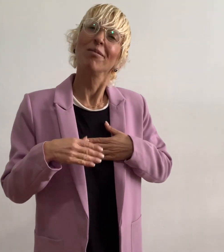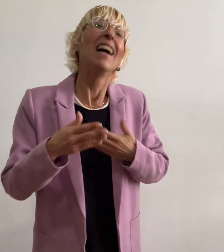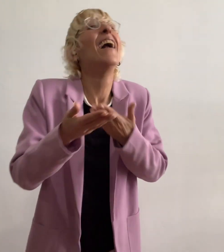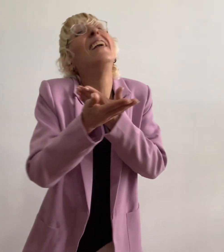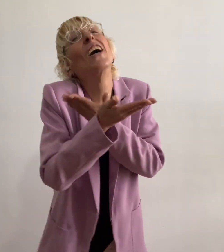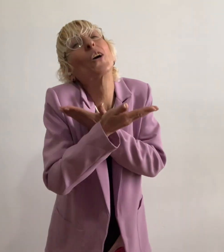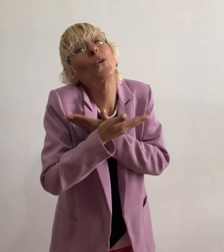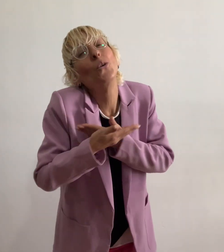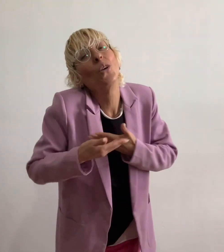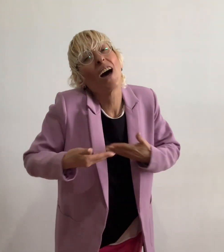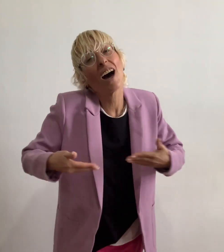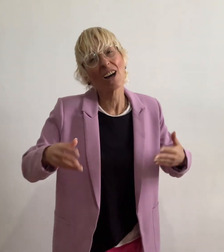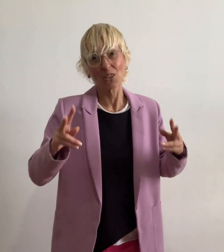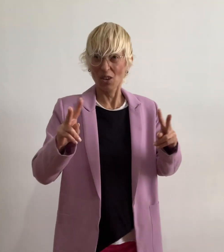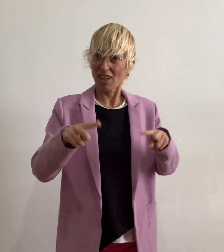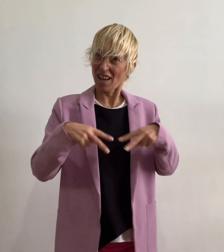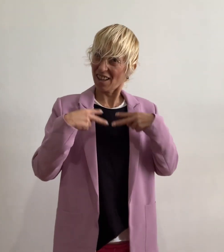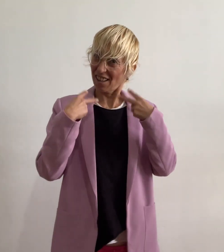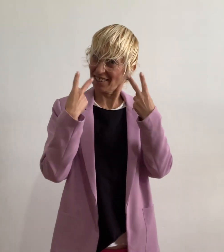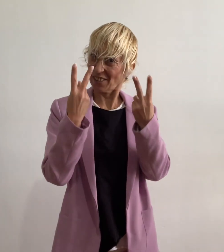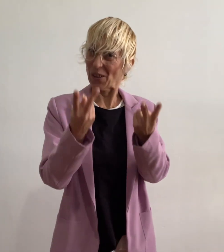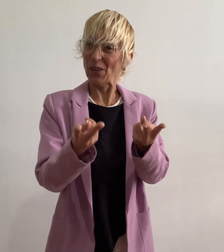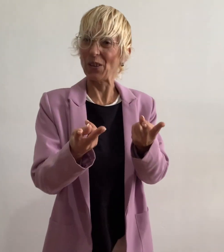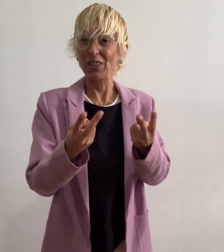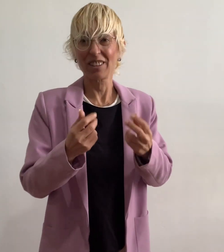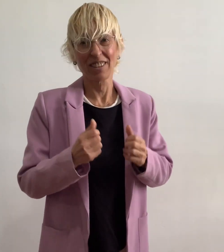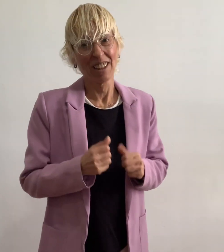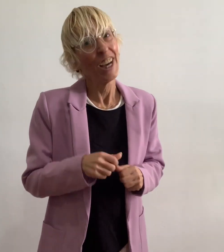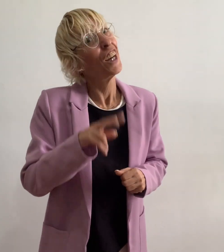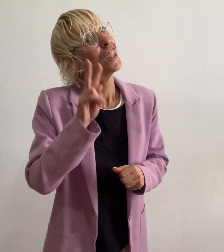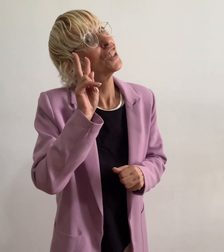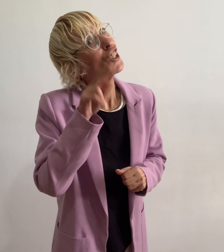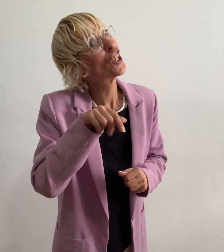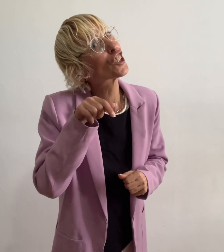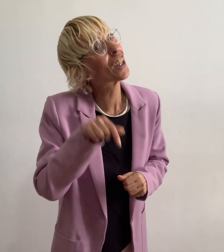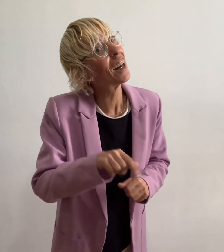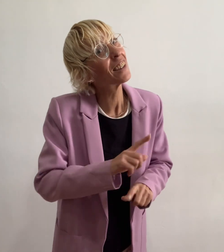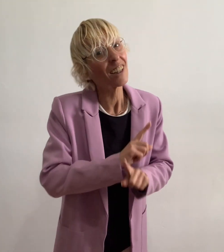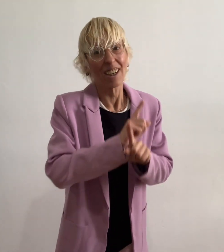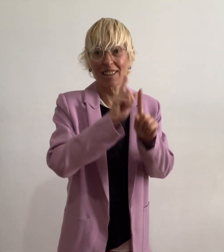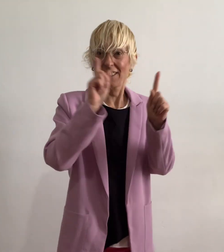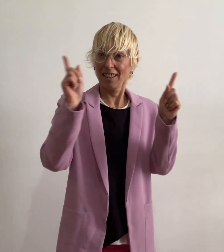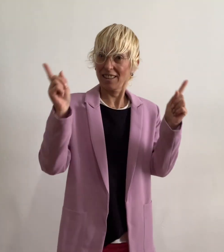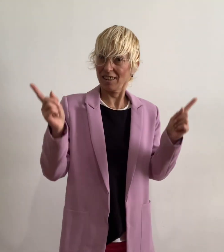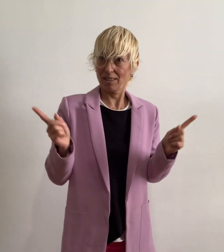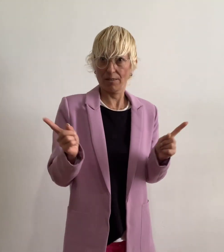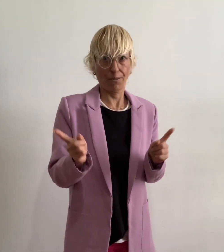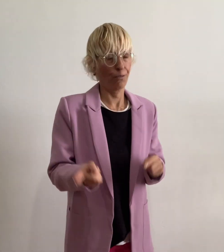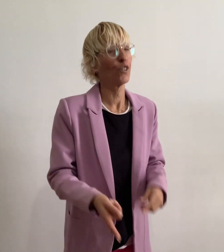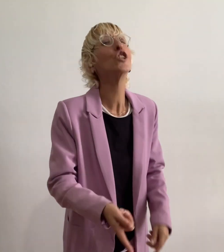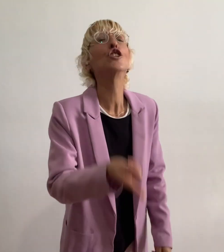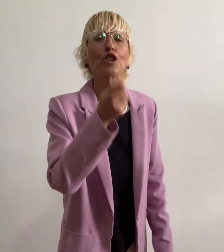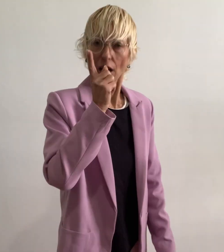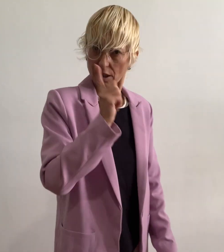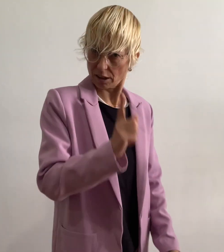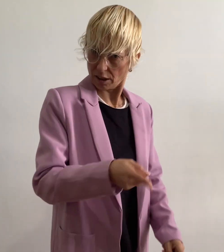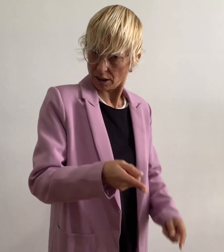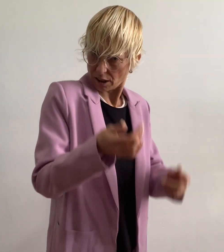לכולנו לחזור יש כאן אחרים וצריך